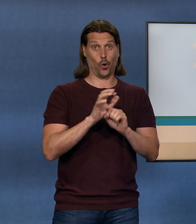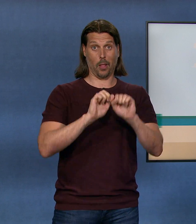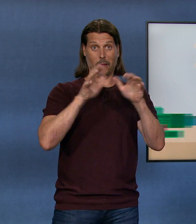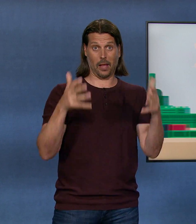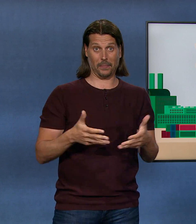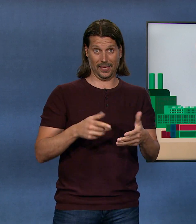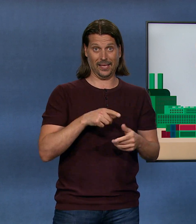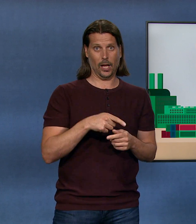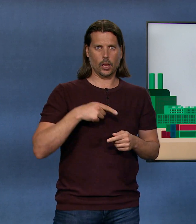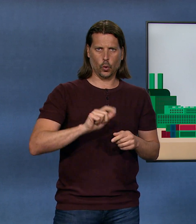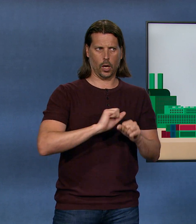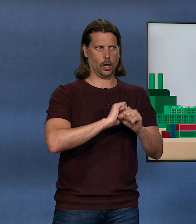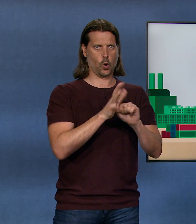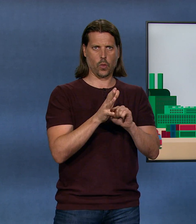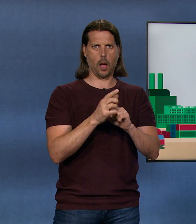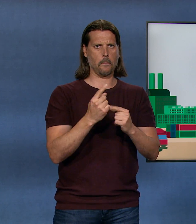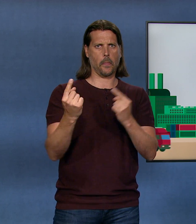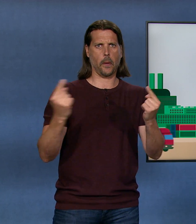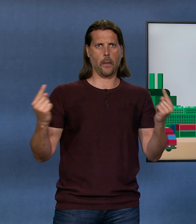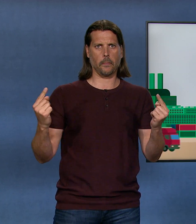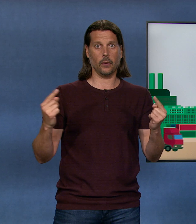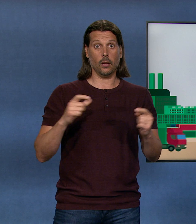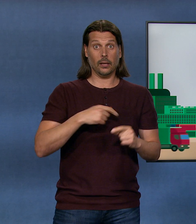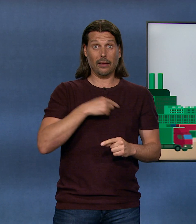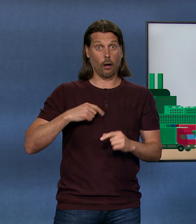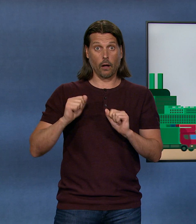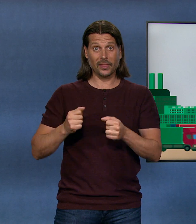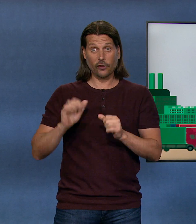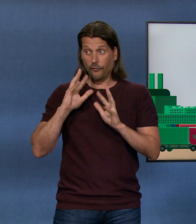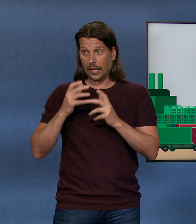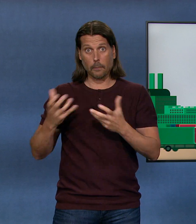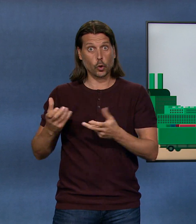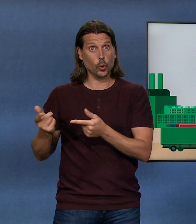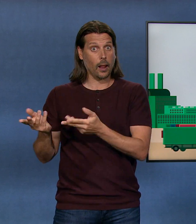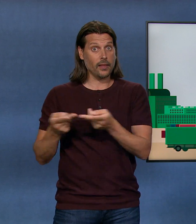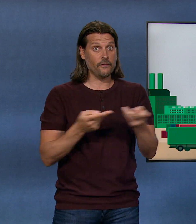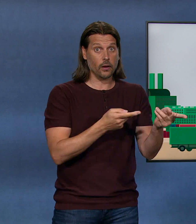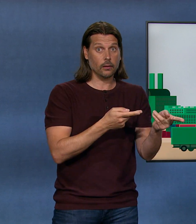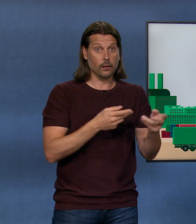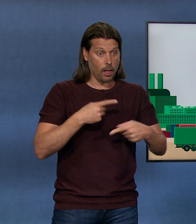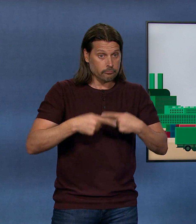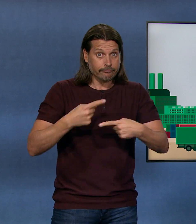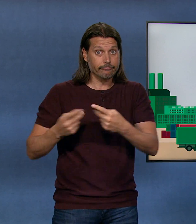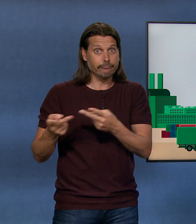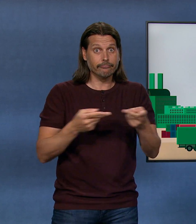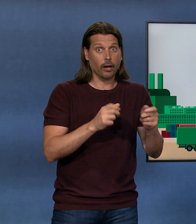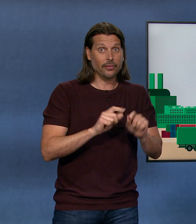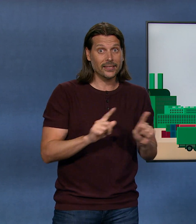China zum Beispiel kann noch nicht so viele Produkte herstellen und transportieren wie vor Corona. Es gibt also deshalb